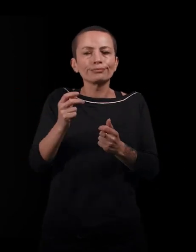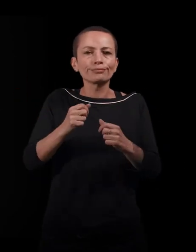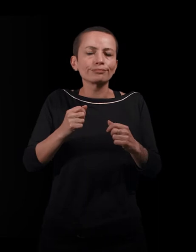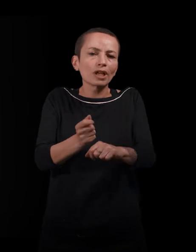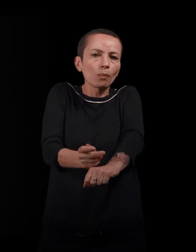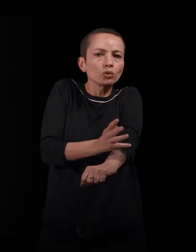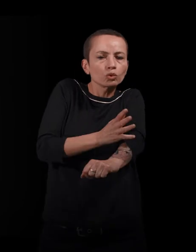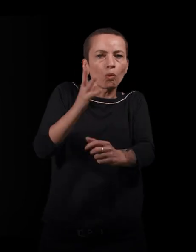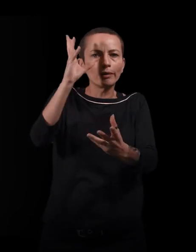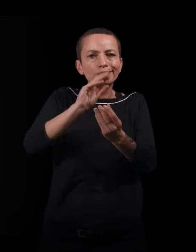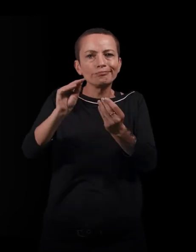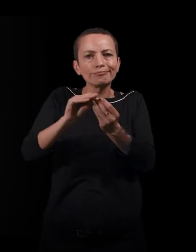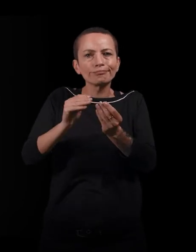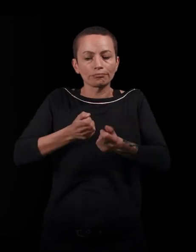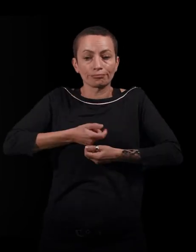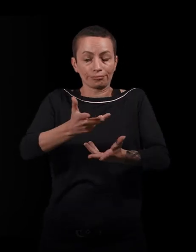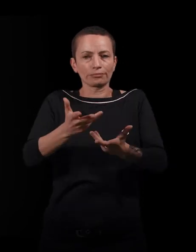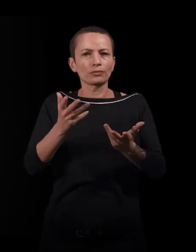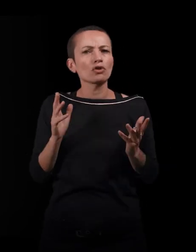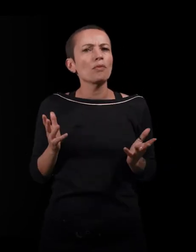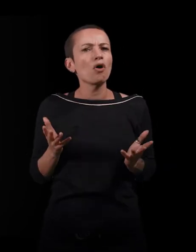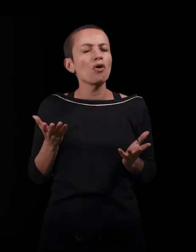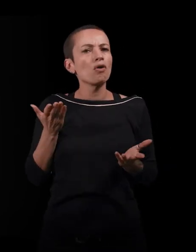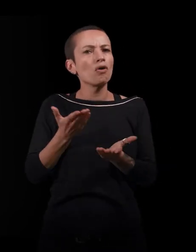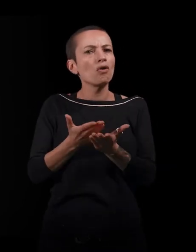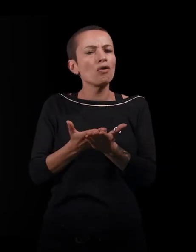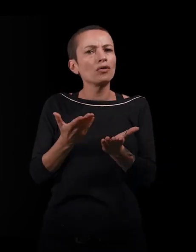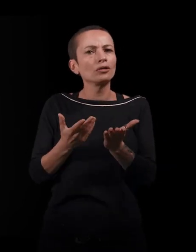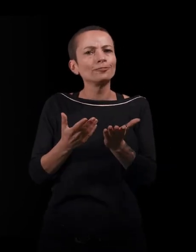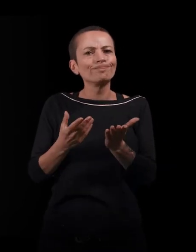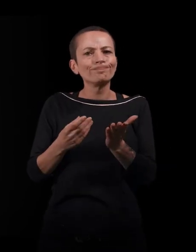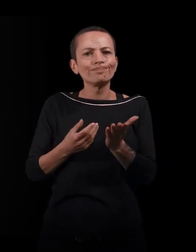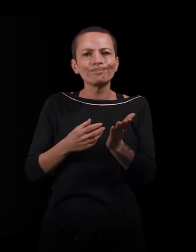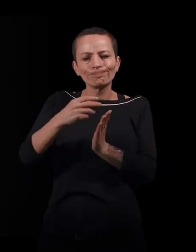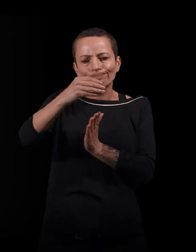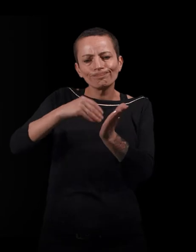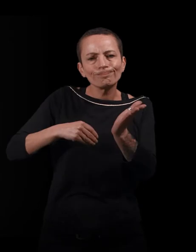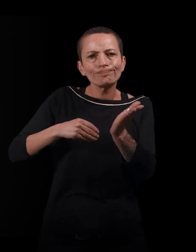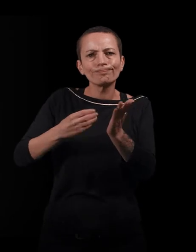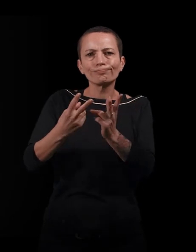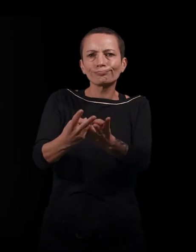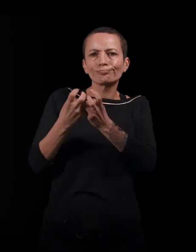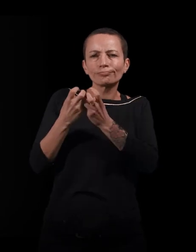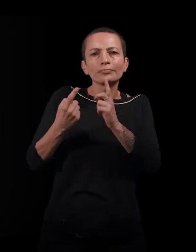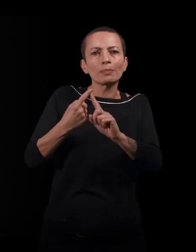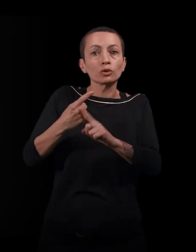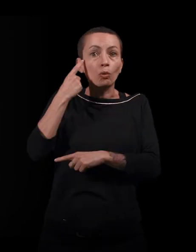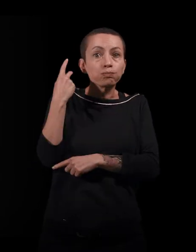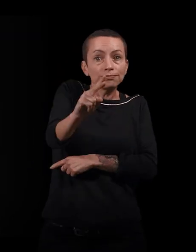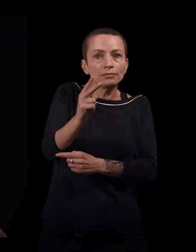moment, vos questionnements du moment, etc. En quoi cette écriture et cette quête est essentielle dans votre propre parcours ? Alors, ça a été